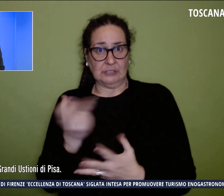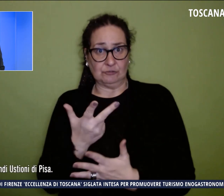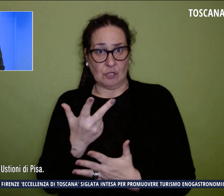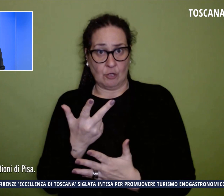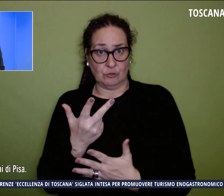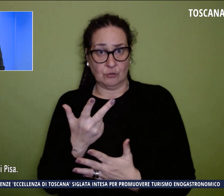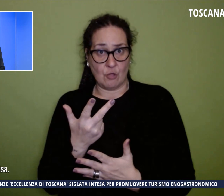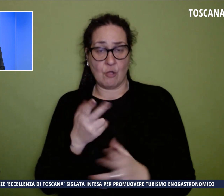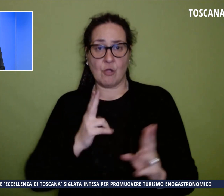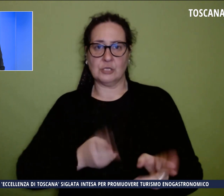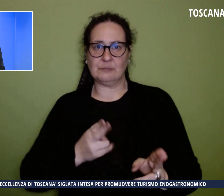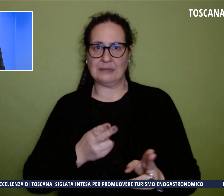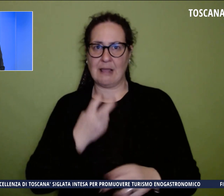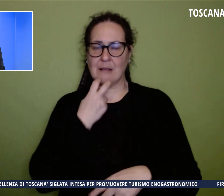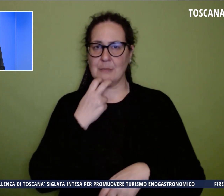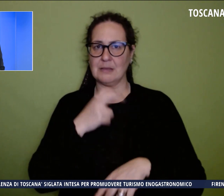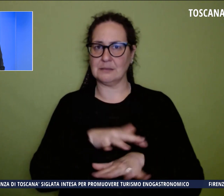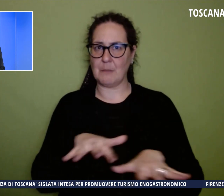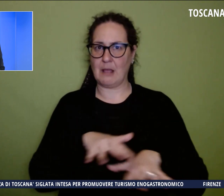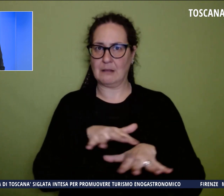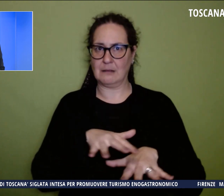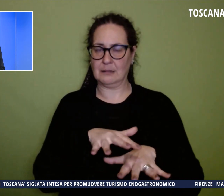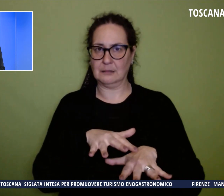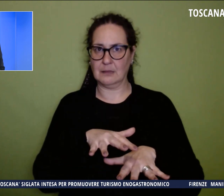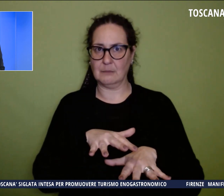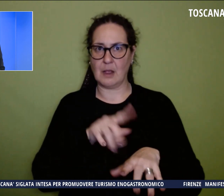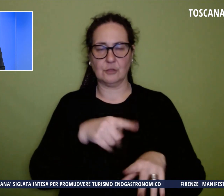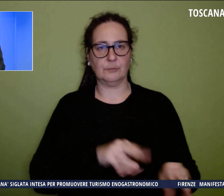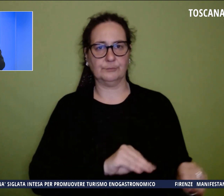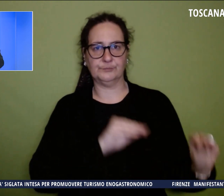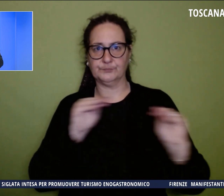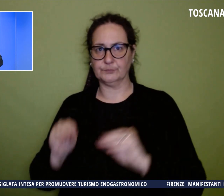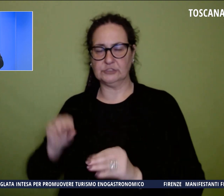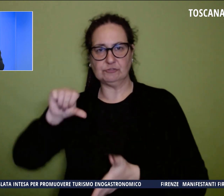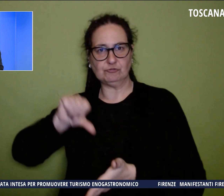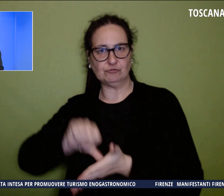Marittima, ma poi è stato trasferito al centro Grandi Ustioni di Pisa.